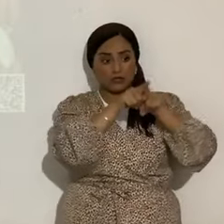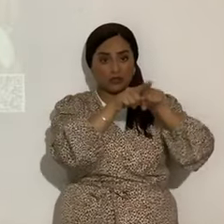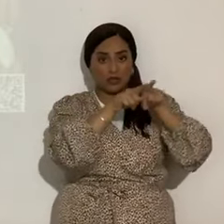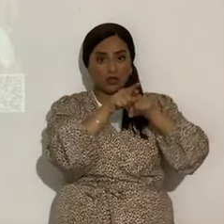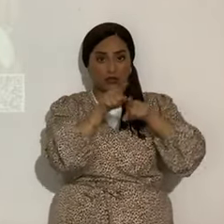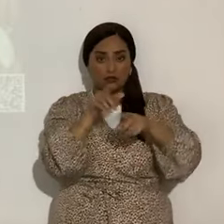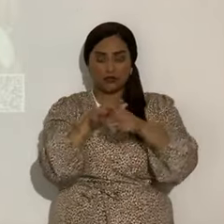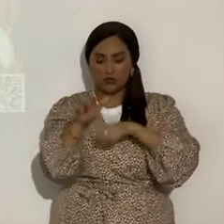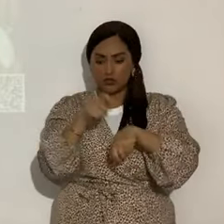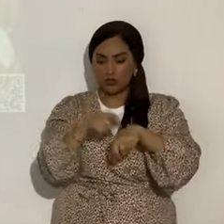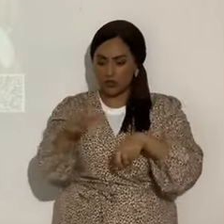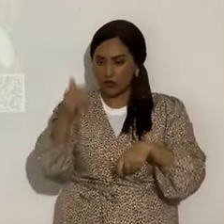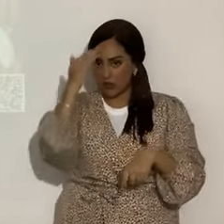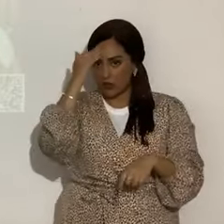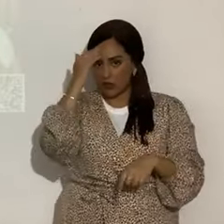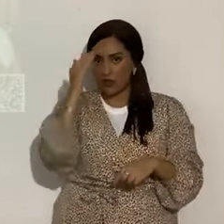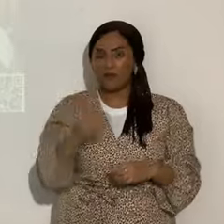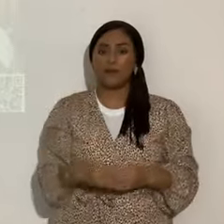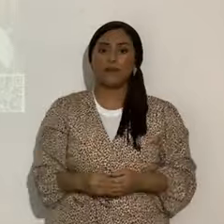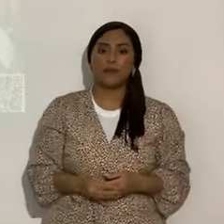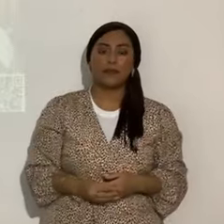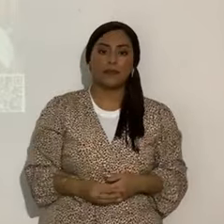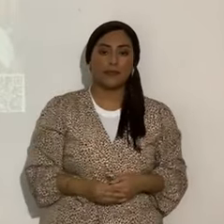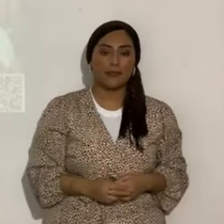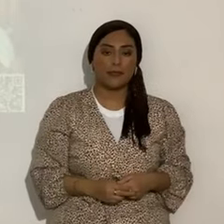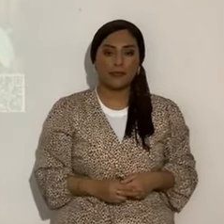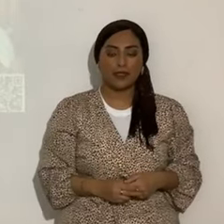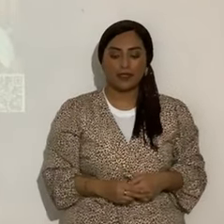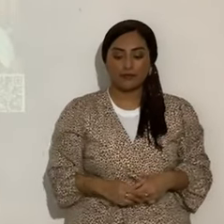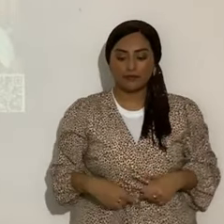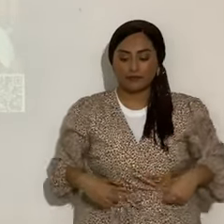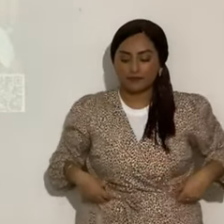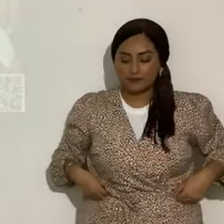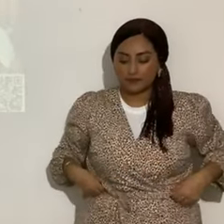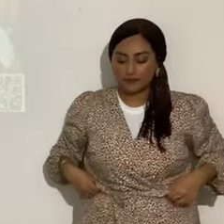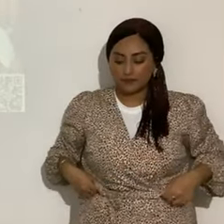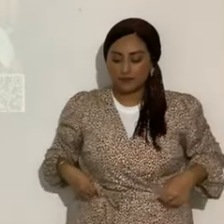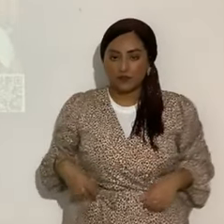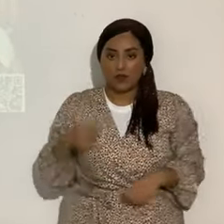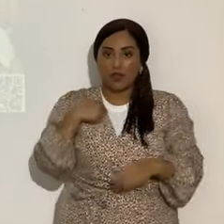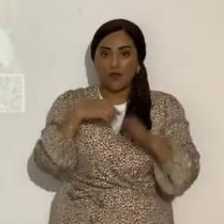a dar señales con el Sol y la Luna? Tremendo. Pero de aquí encontramos una estrella.